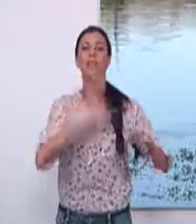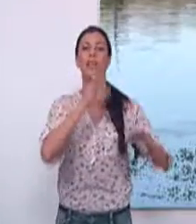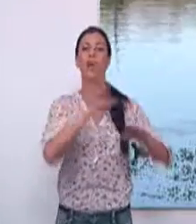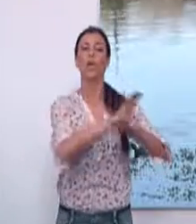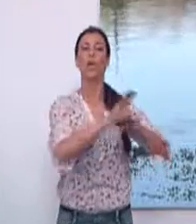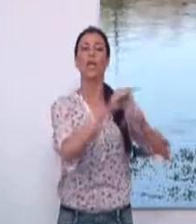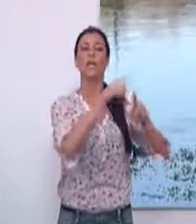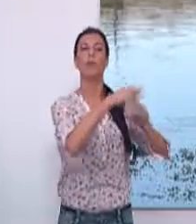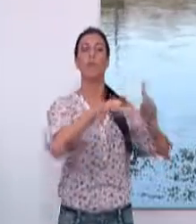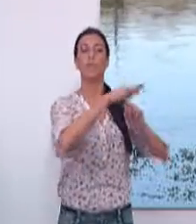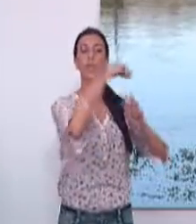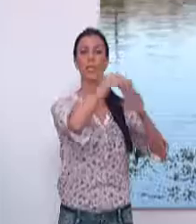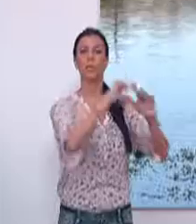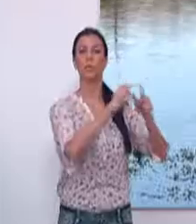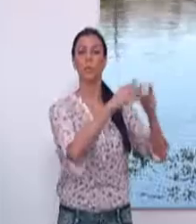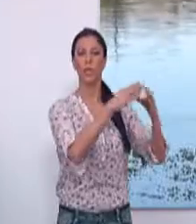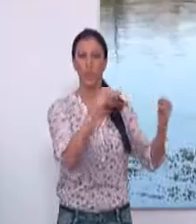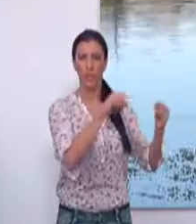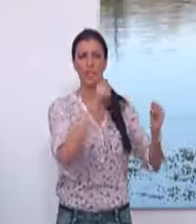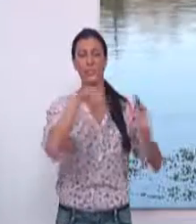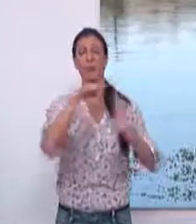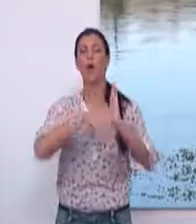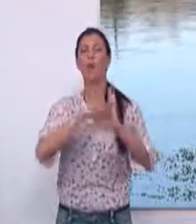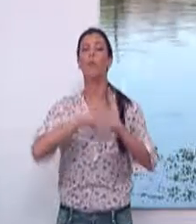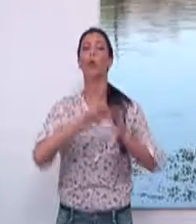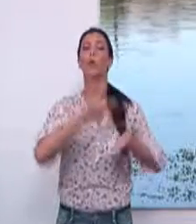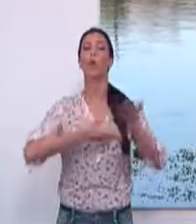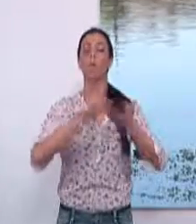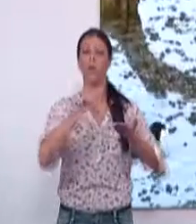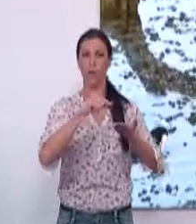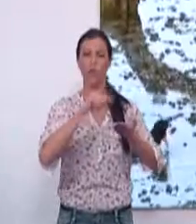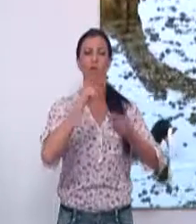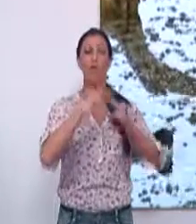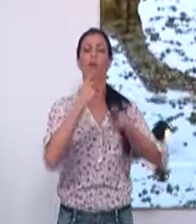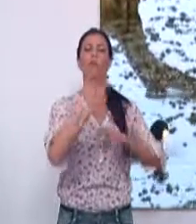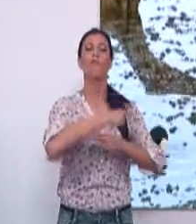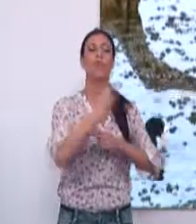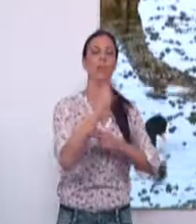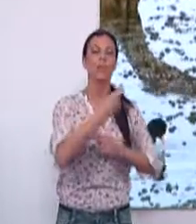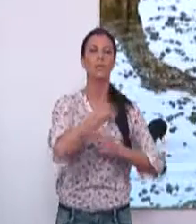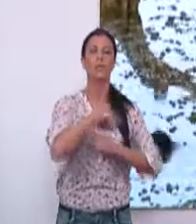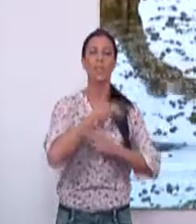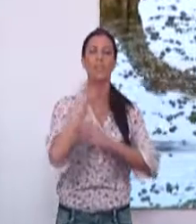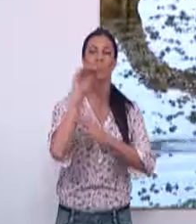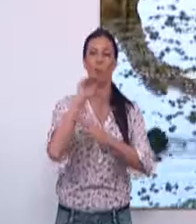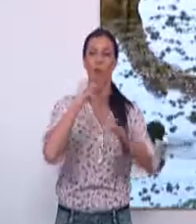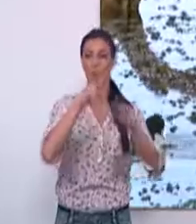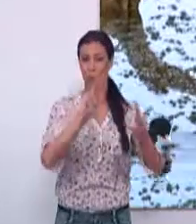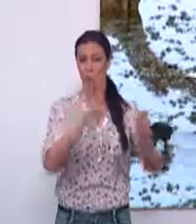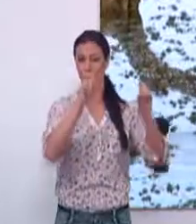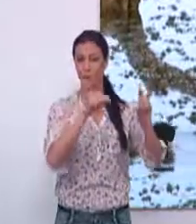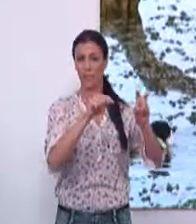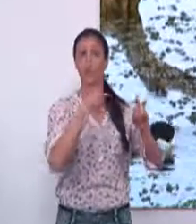Consejería de Medio Ambiente de la Junta de Andalucía y el Programa de Cooperación Transfronteriza España-Fronteras Exteriores.